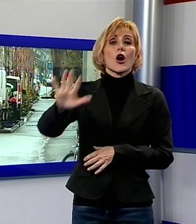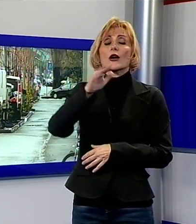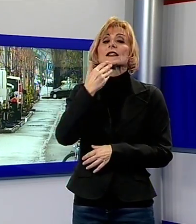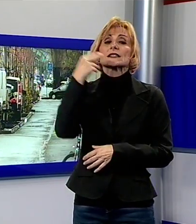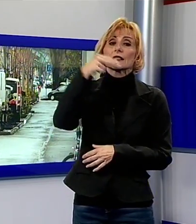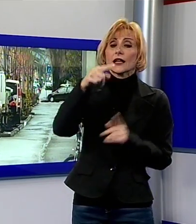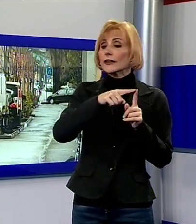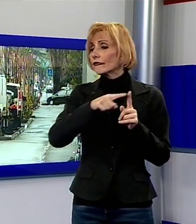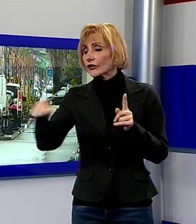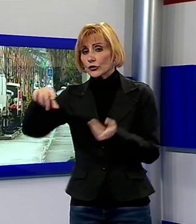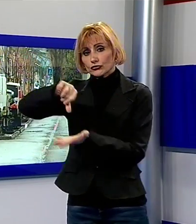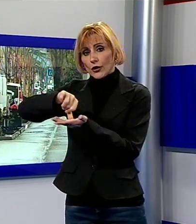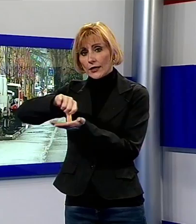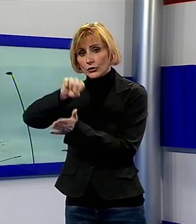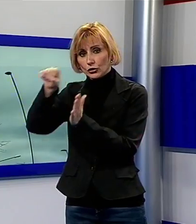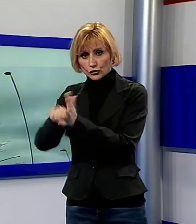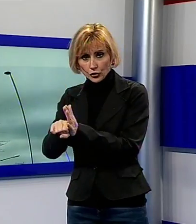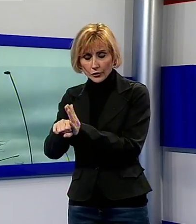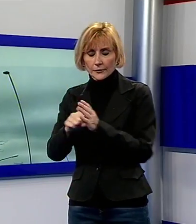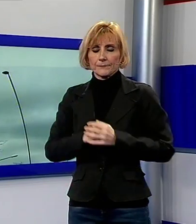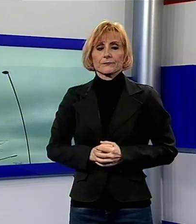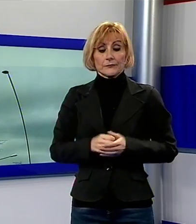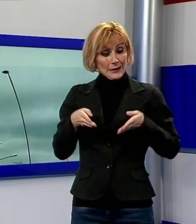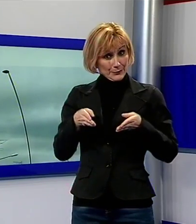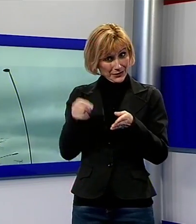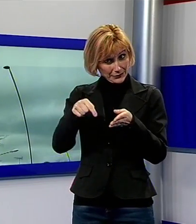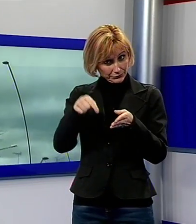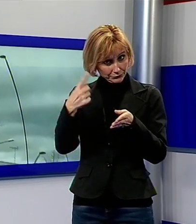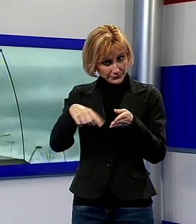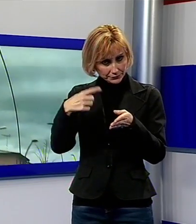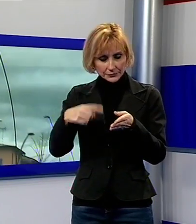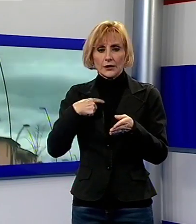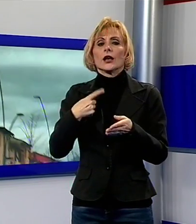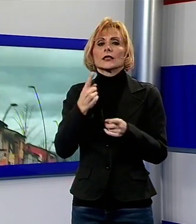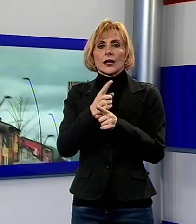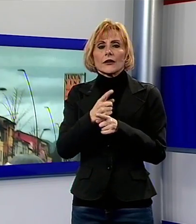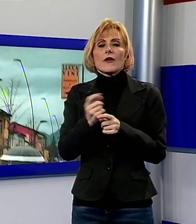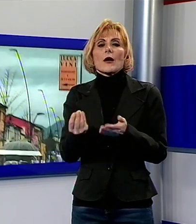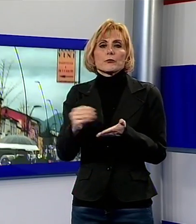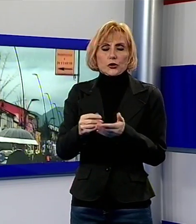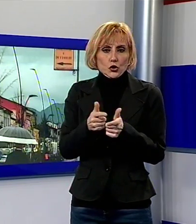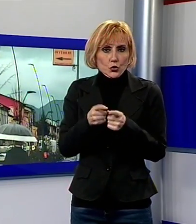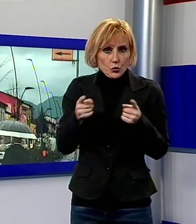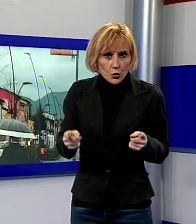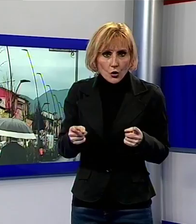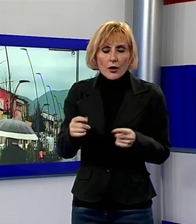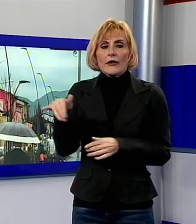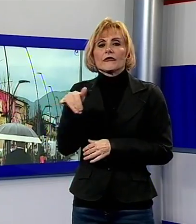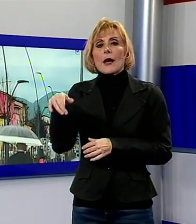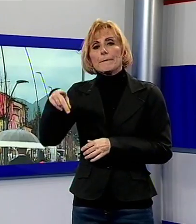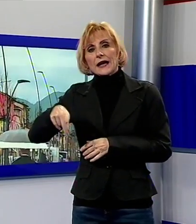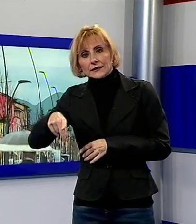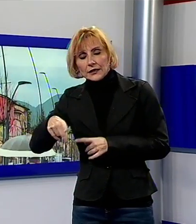'Anna e il centro storico cittadino. La pista ciclopedonale sarà oggetto di un ulteriore prolungamento tra via Vecchia Pardini e via